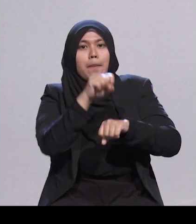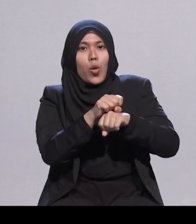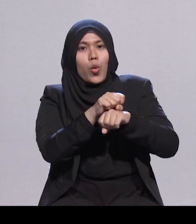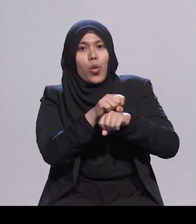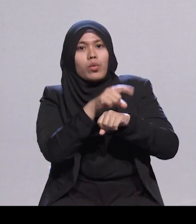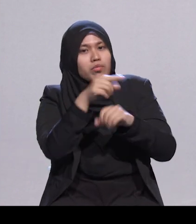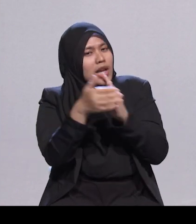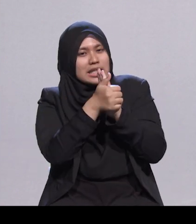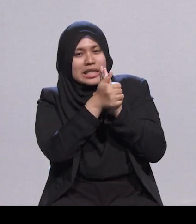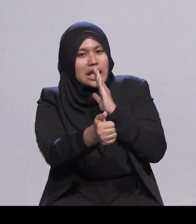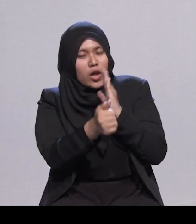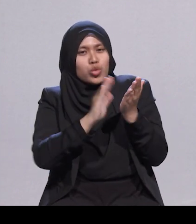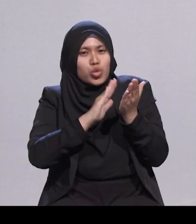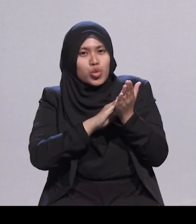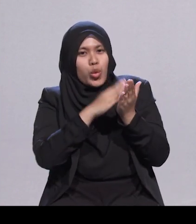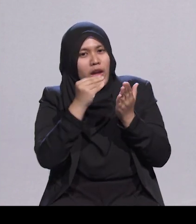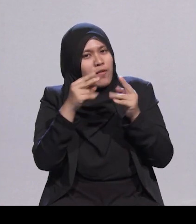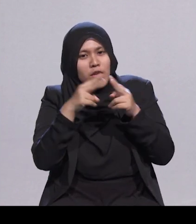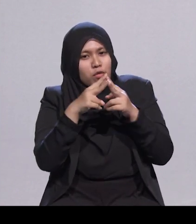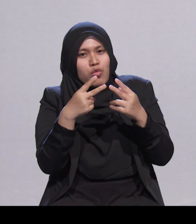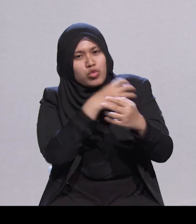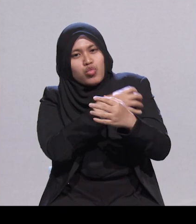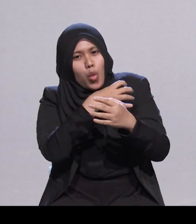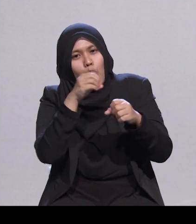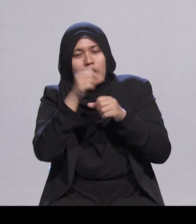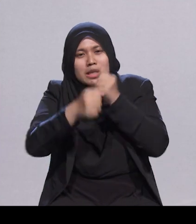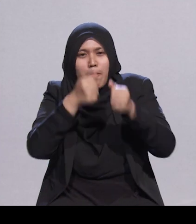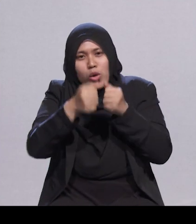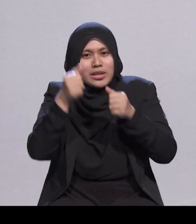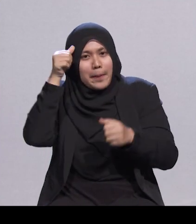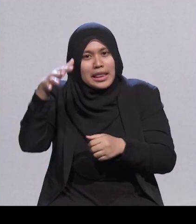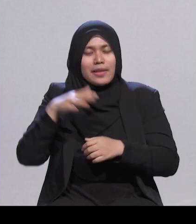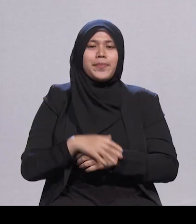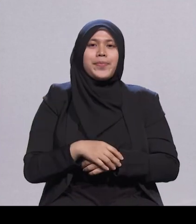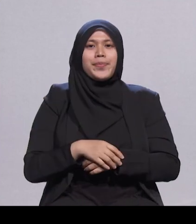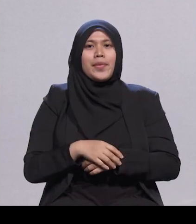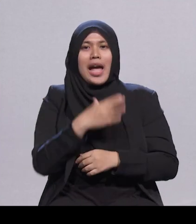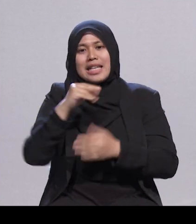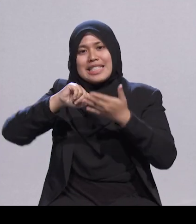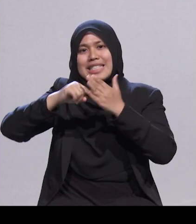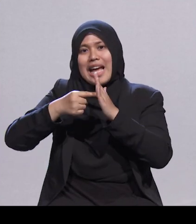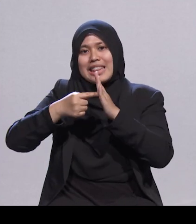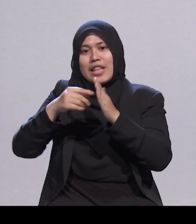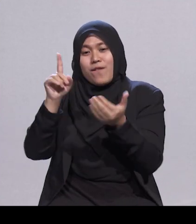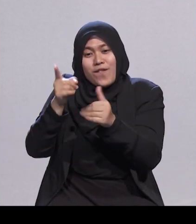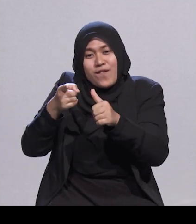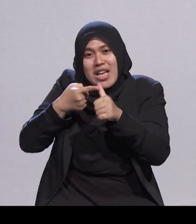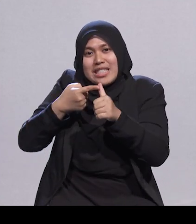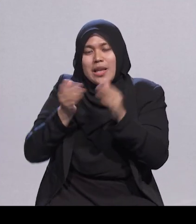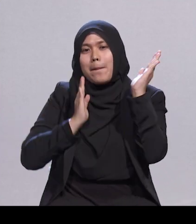aktif bersukan. Beliau juga memulakan utusan Melayu akhbar pertama milik orang Melayu, akhbar